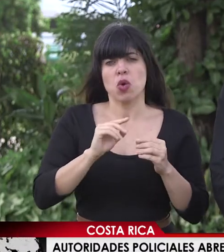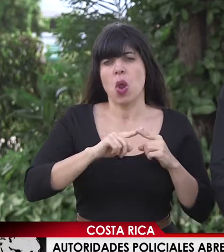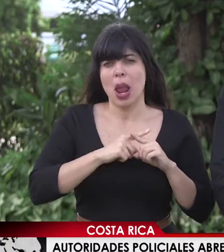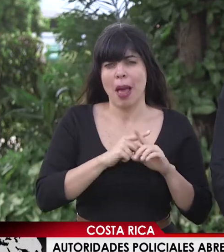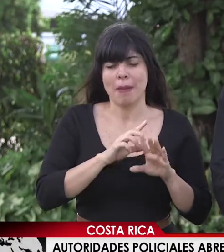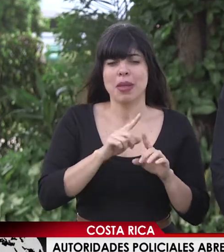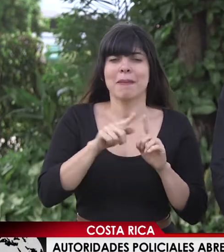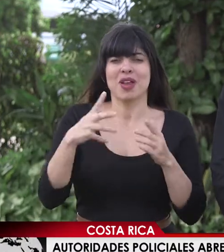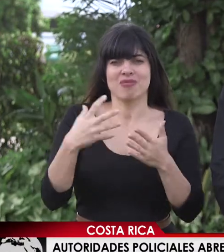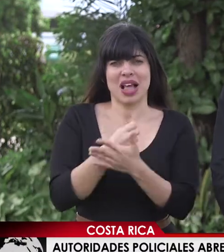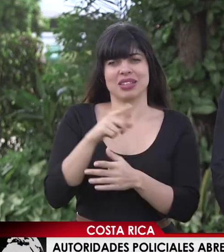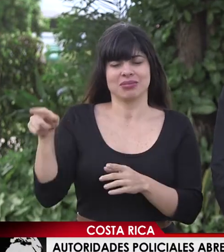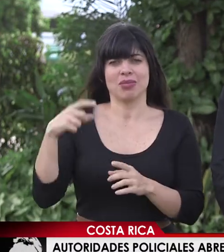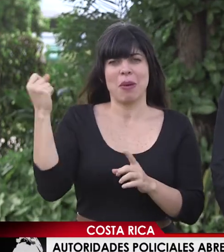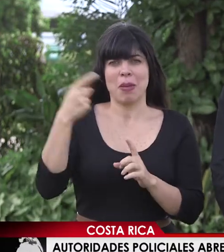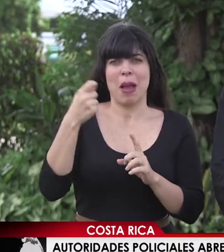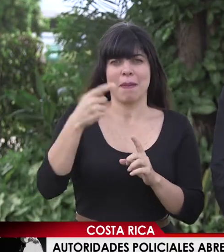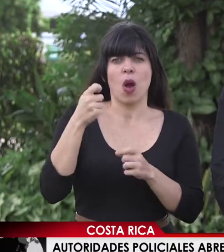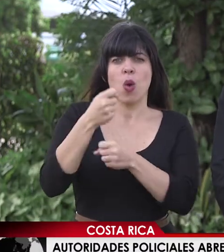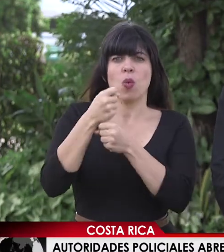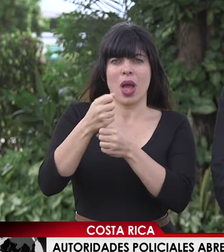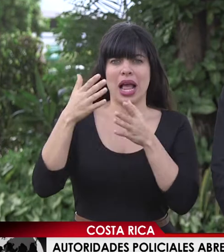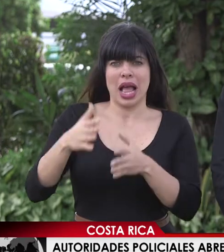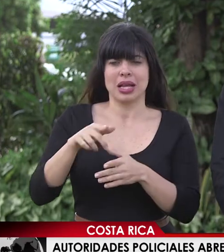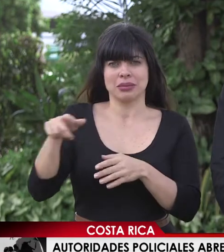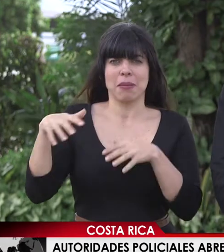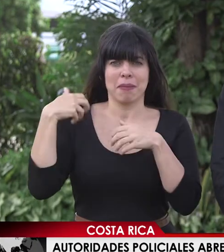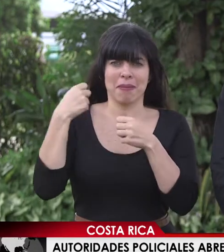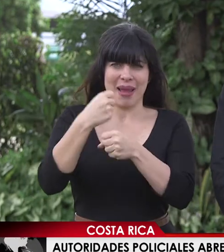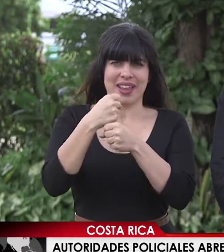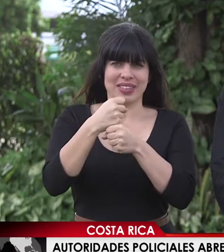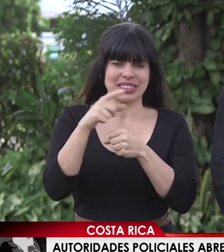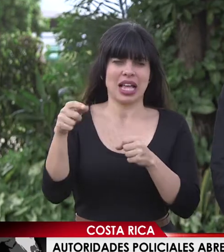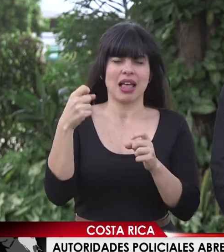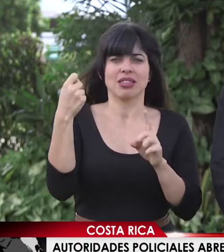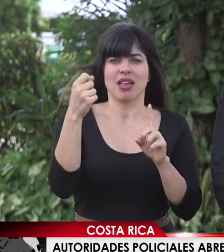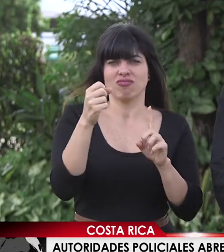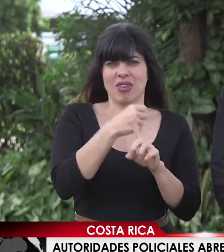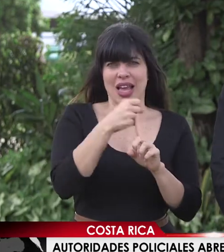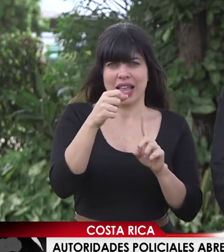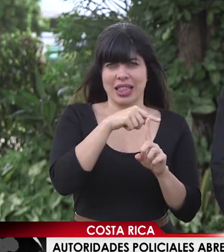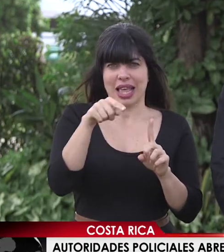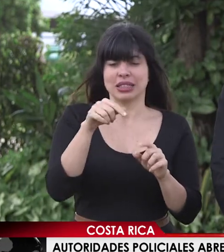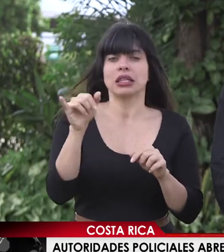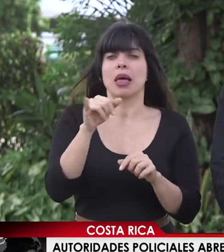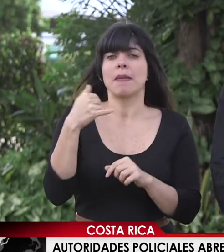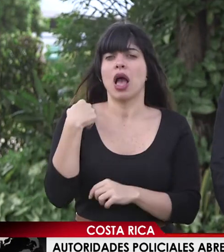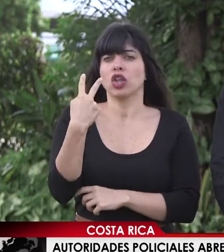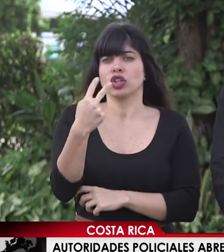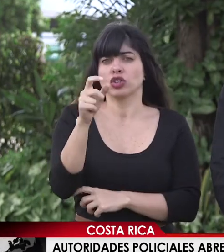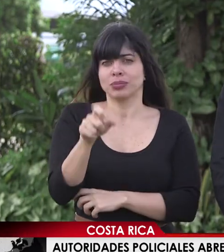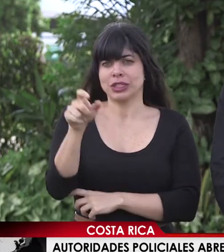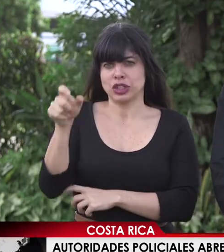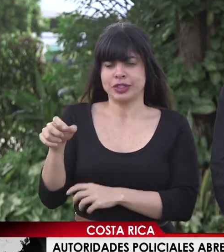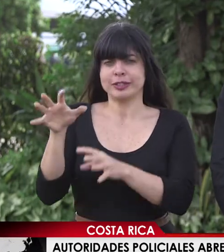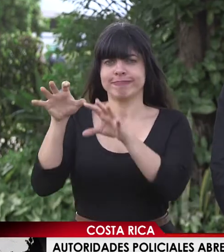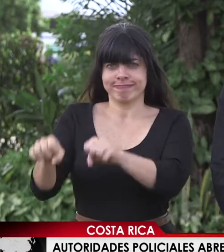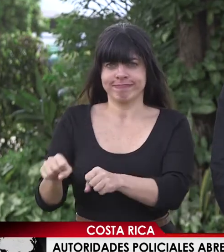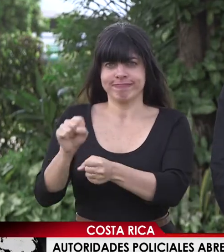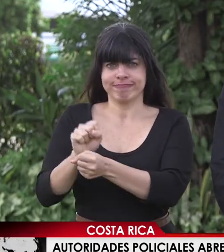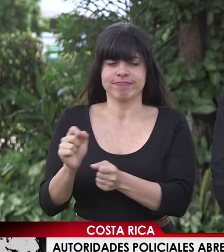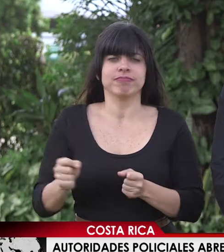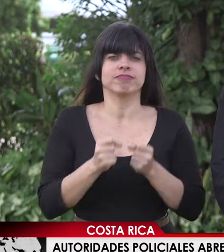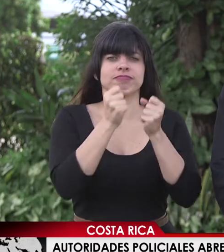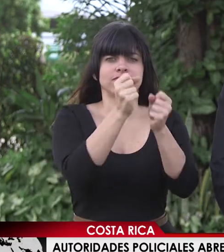pero lamentablemente fueron heridos por los cuelguistas manifestantes. A la vez tenemos dos personas detenidas que van a ser presentadas al